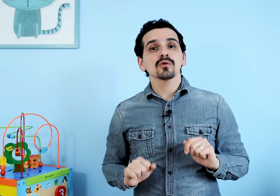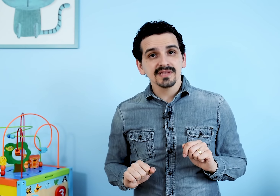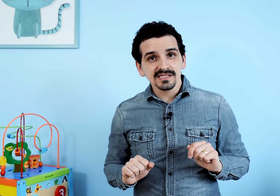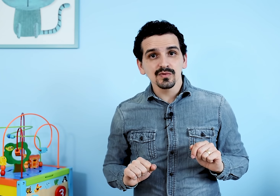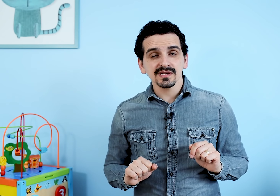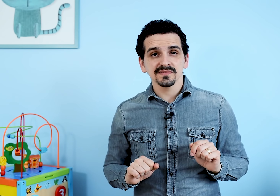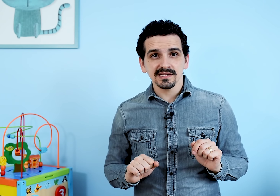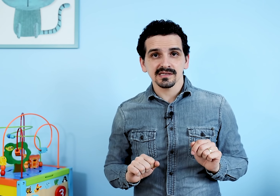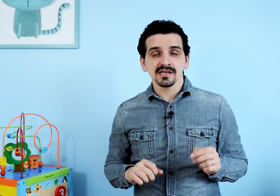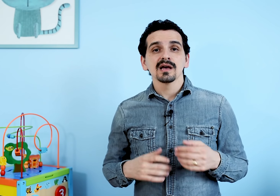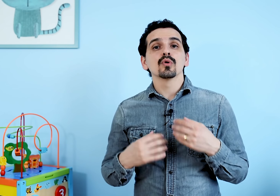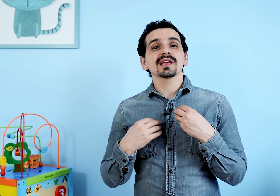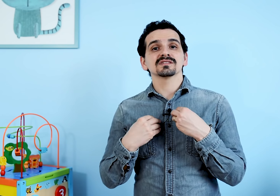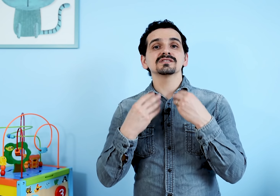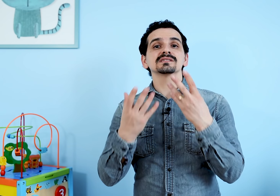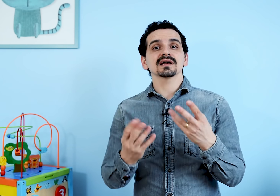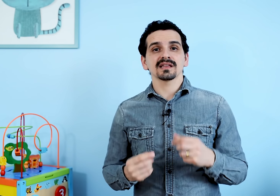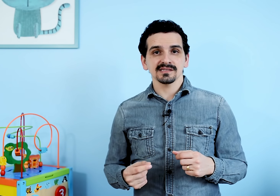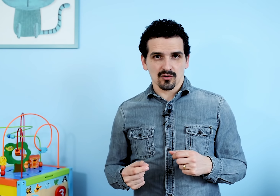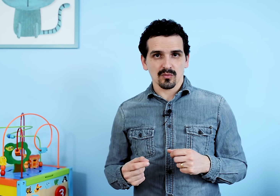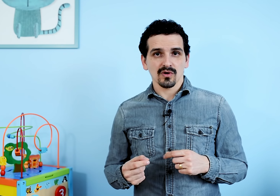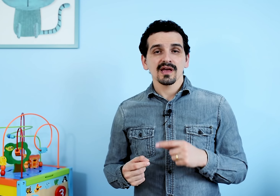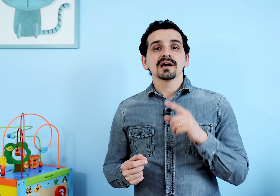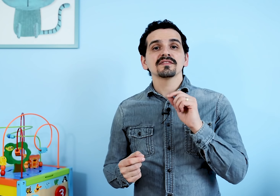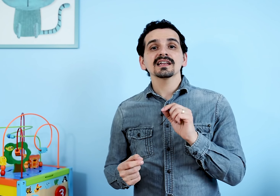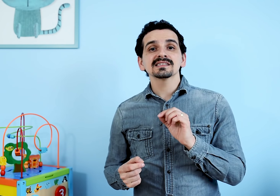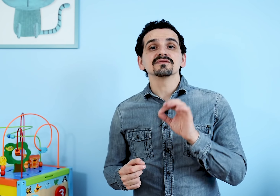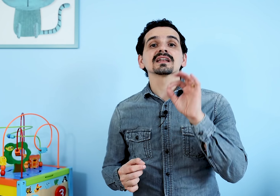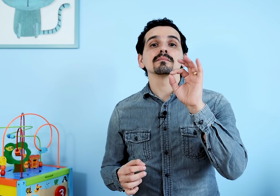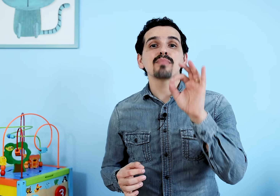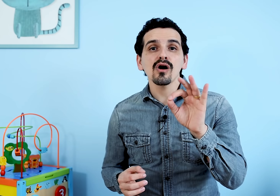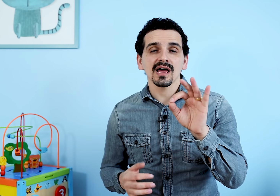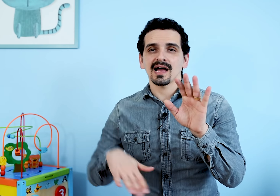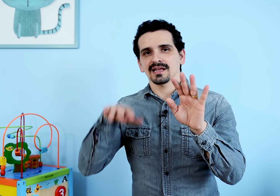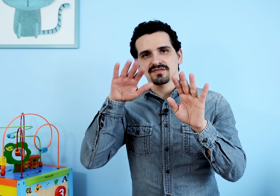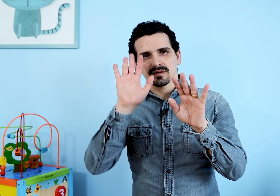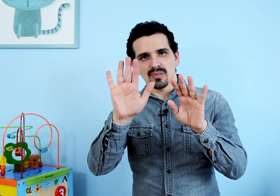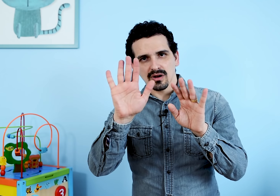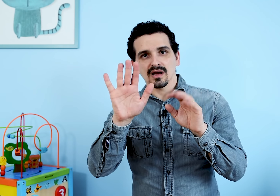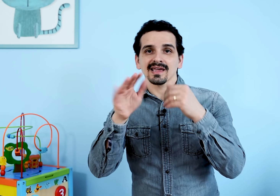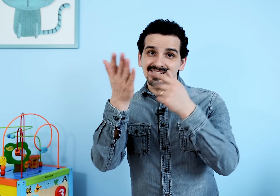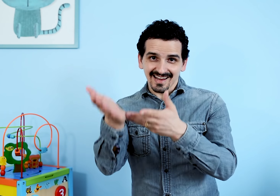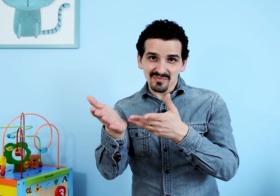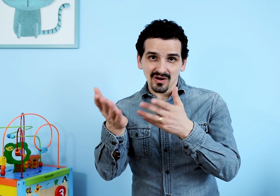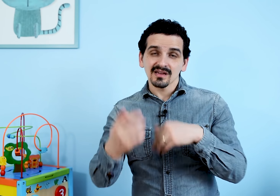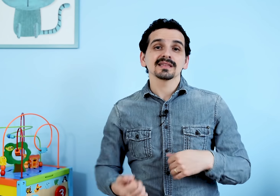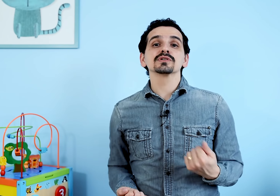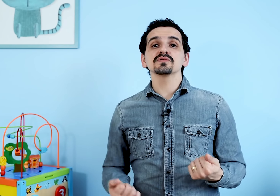acontece muitas vezes porque a gente ensina a criança como? Fala assim, fala bola, aí ele fala bola, aí ele ganha a bola. Depois eu